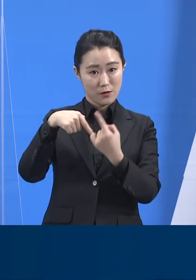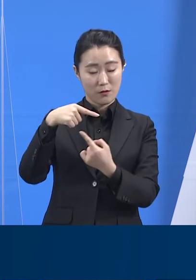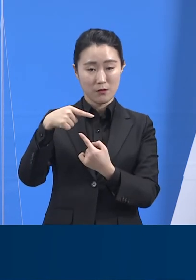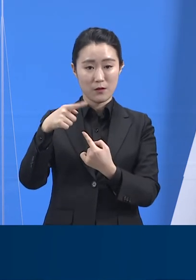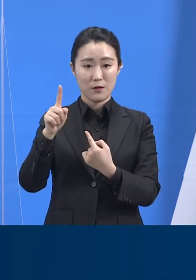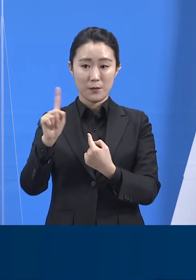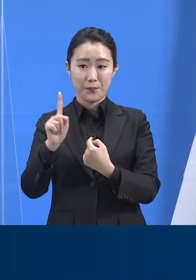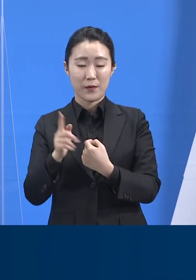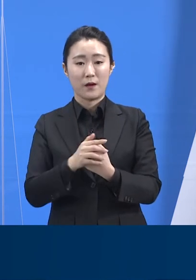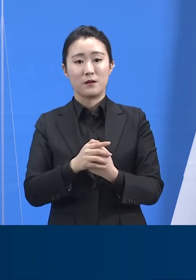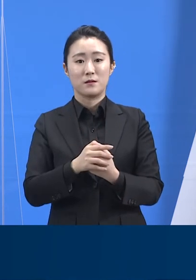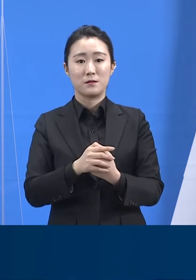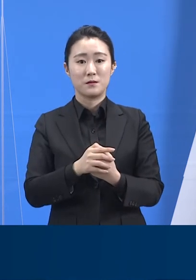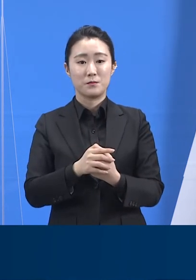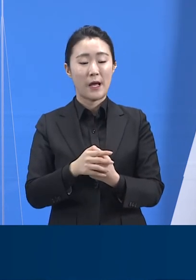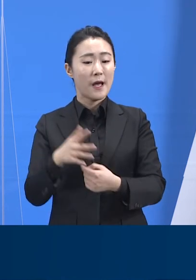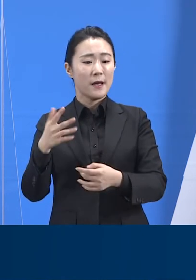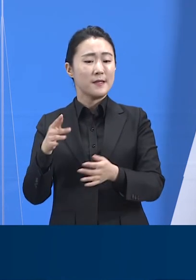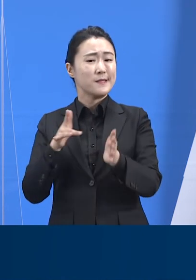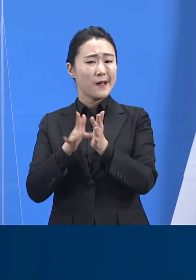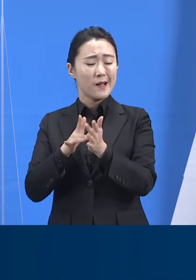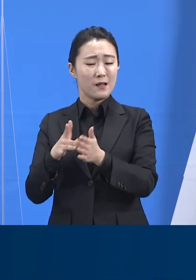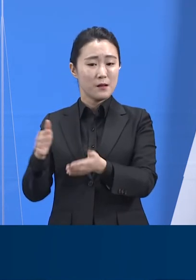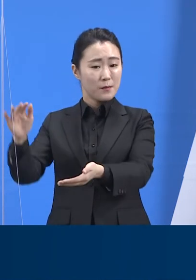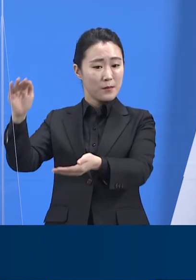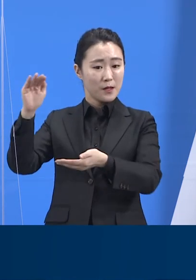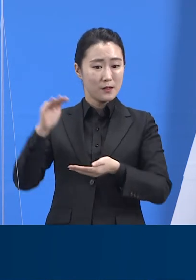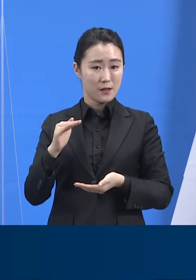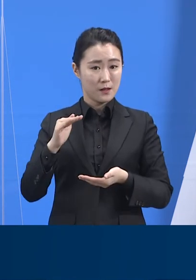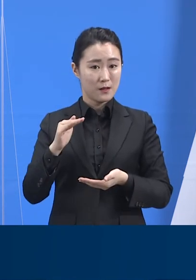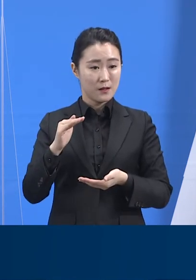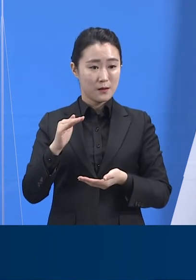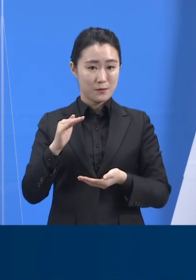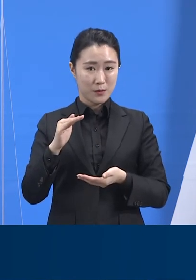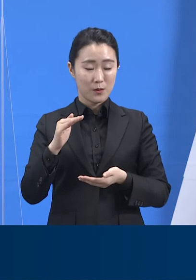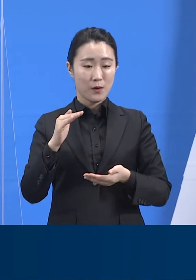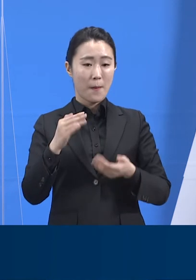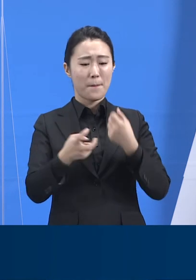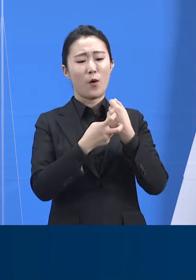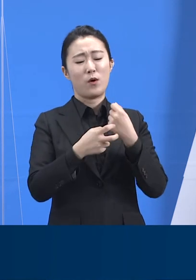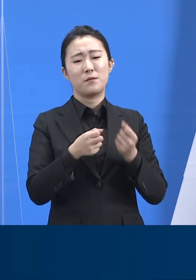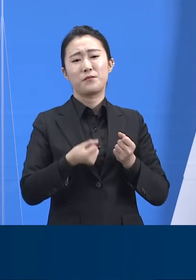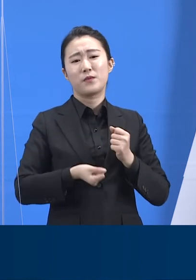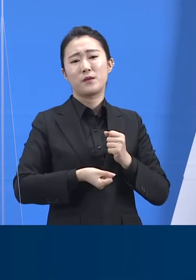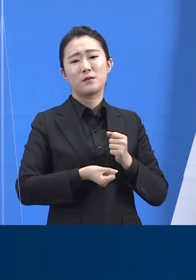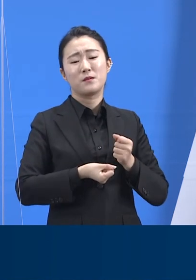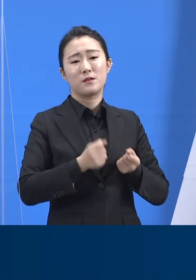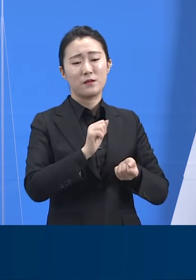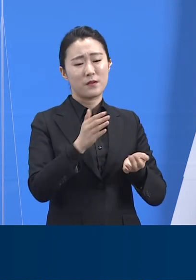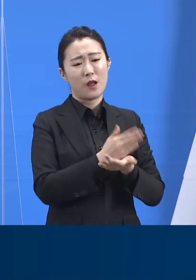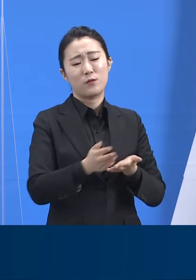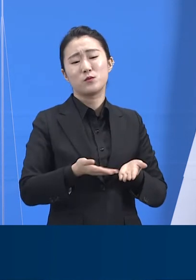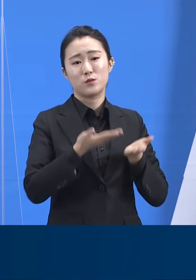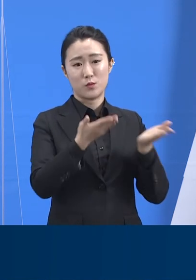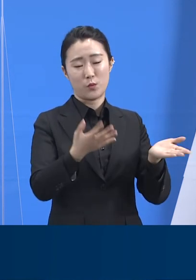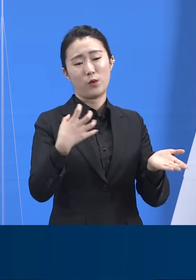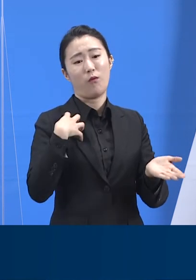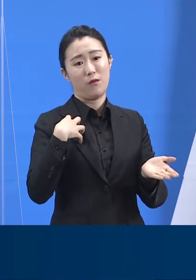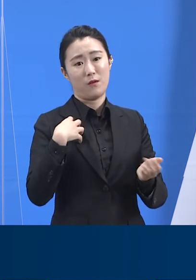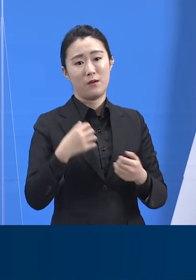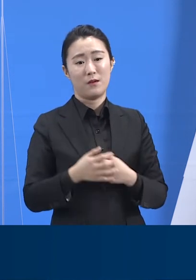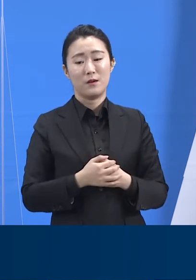역할을 맡습니다. 더불어 의료기관 방문이 어려운 대상자를 위해, 노인 요양시설 등을 찾아가는